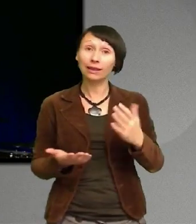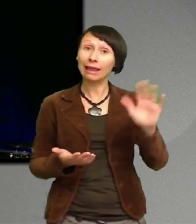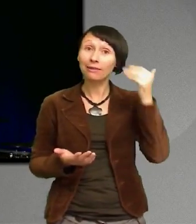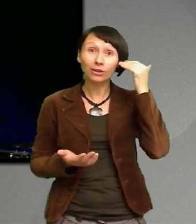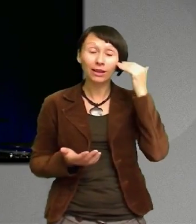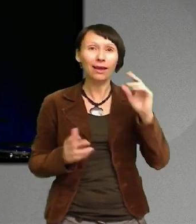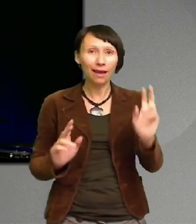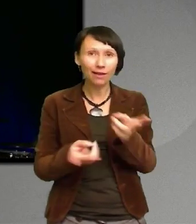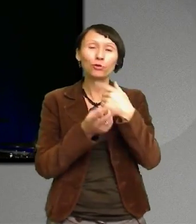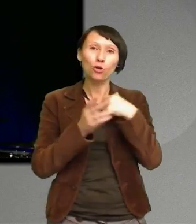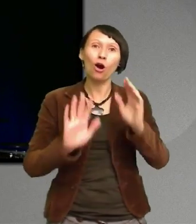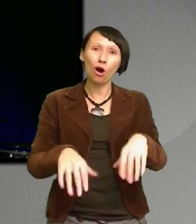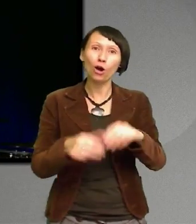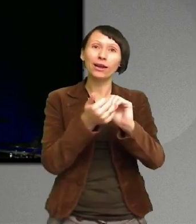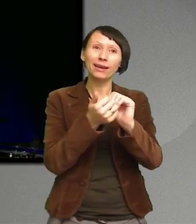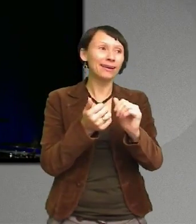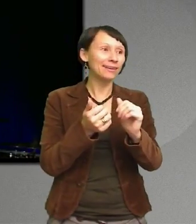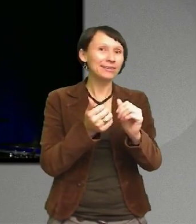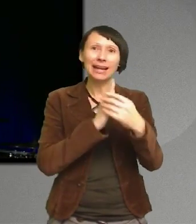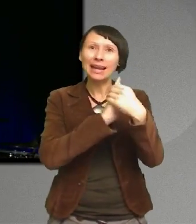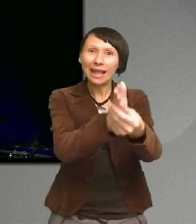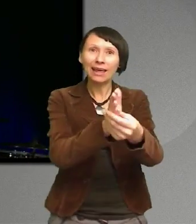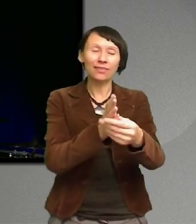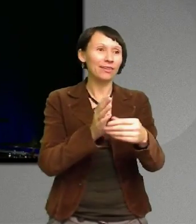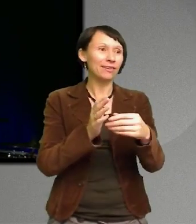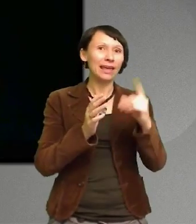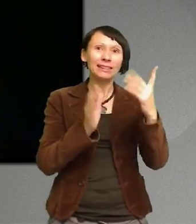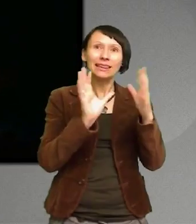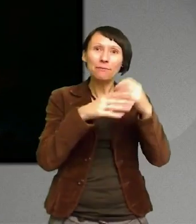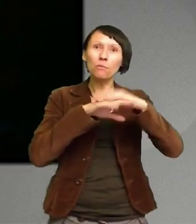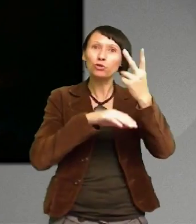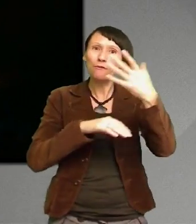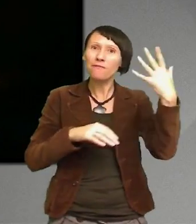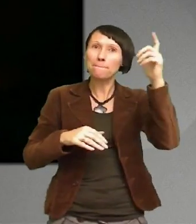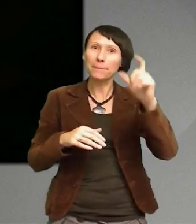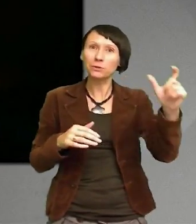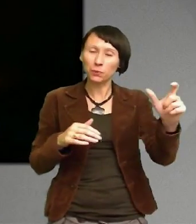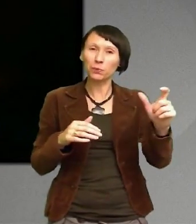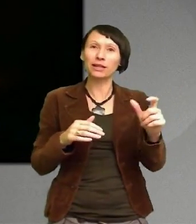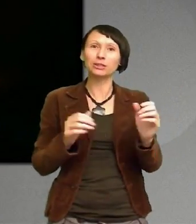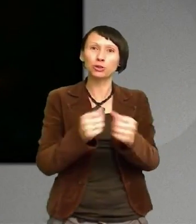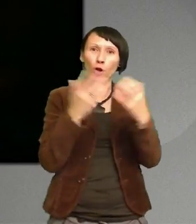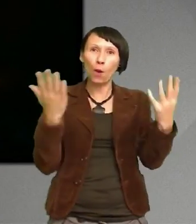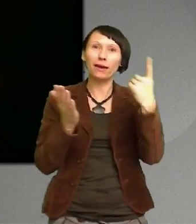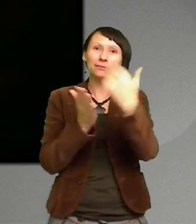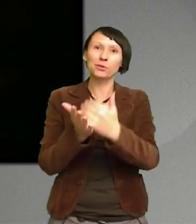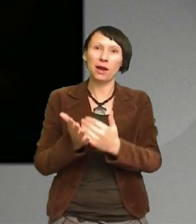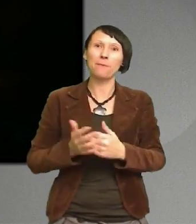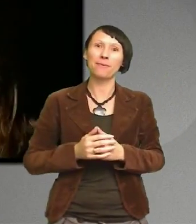personer Att skapa program kring globala frågor Den här dagen var mitt tack Att få se